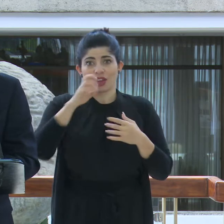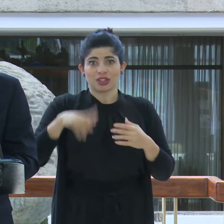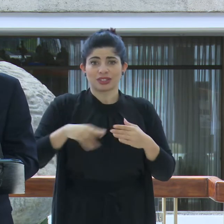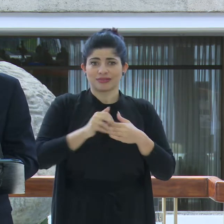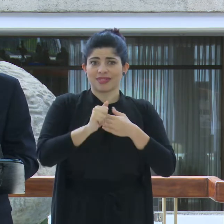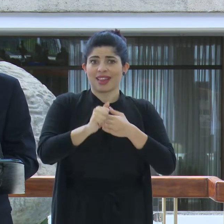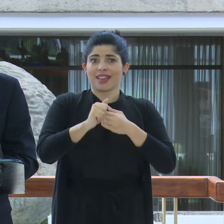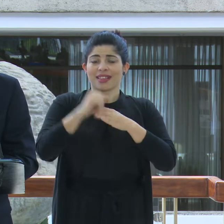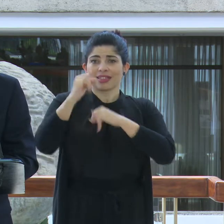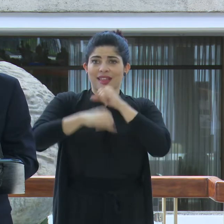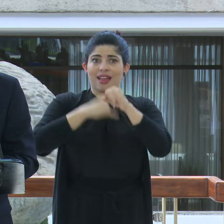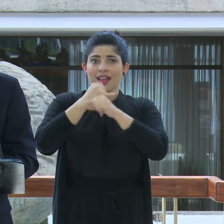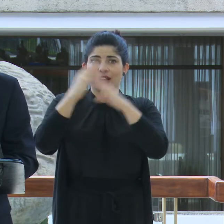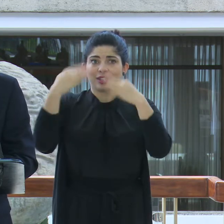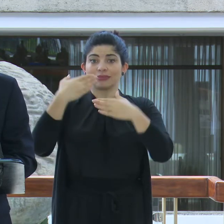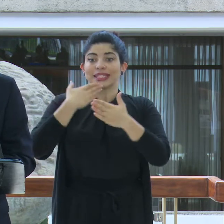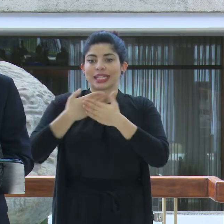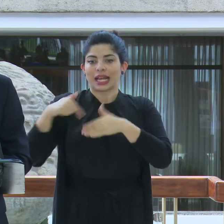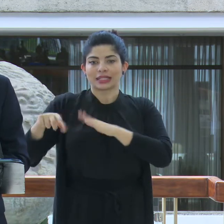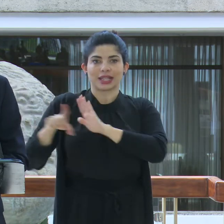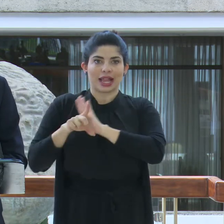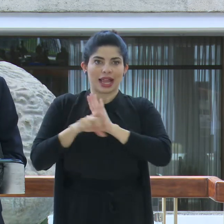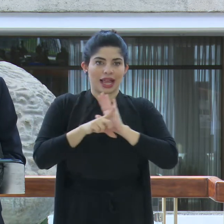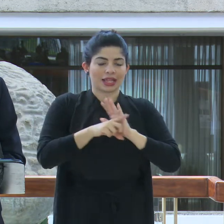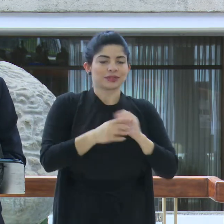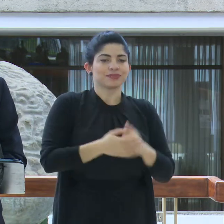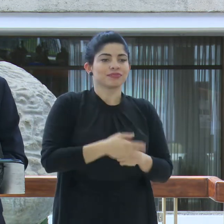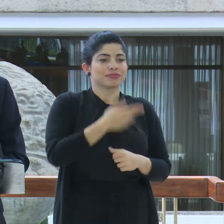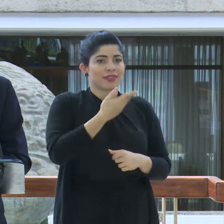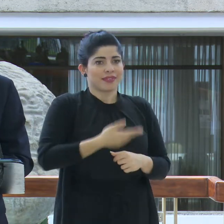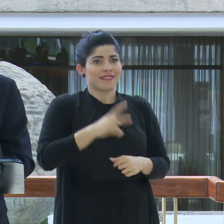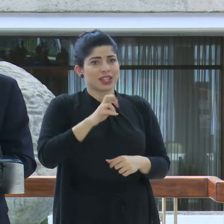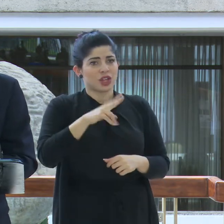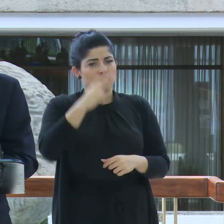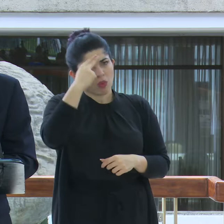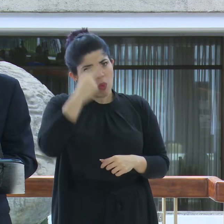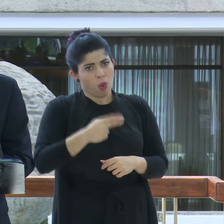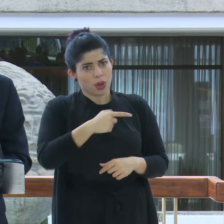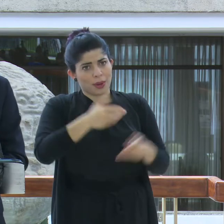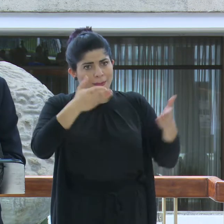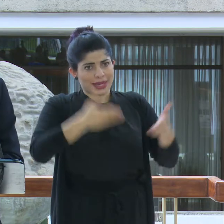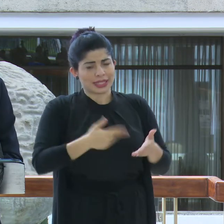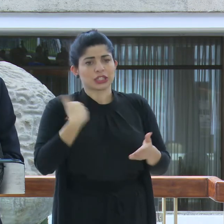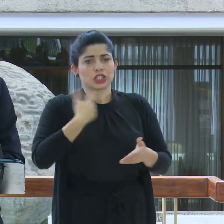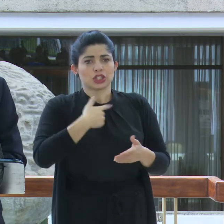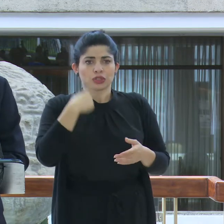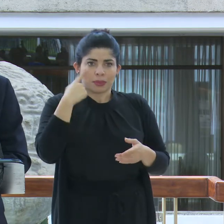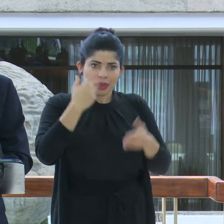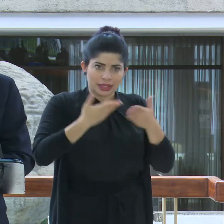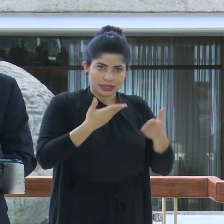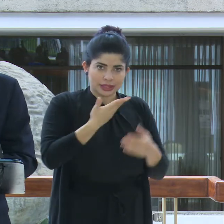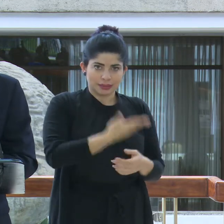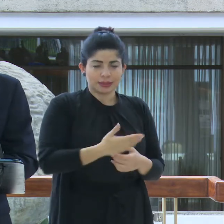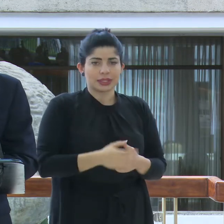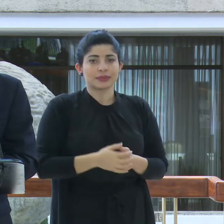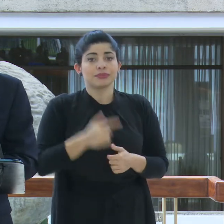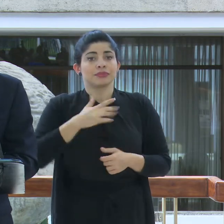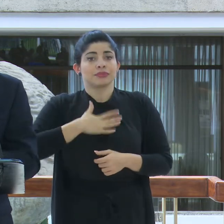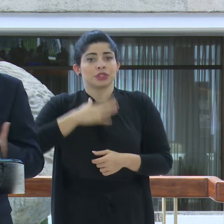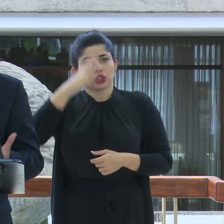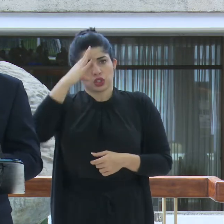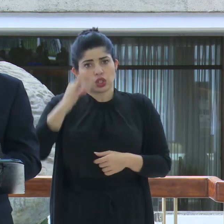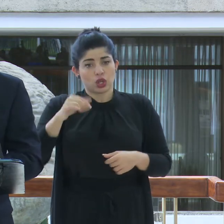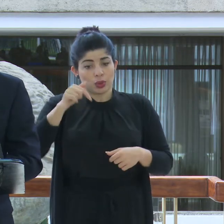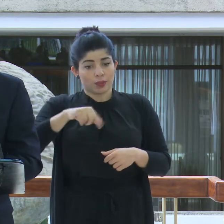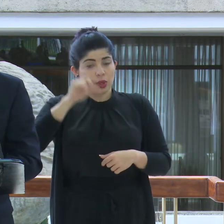internacional. Don Víctor nos honra muchísimo su presencia, estamos a sus órdenes y creo que